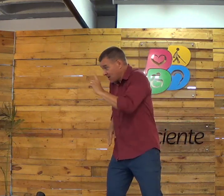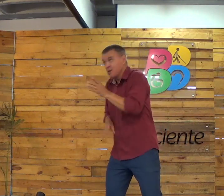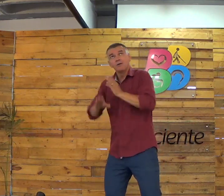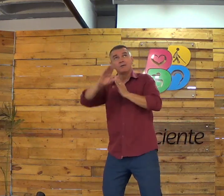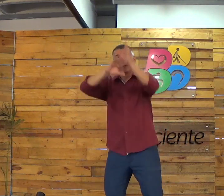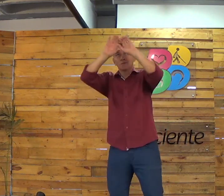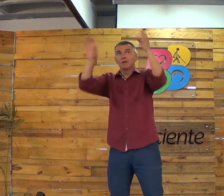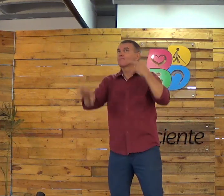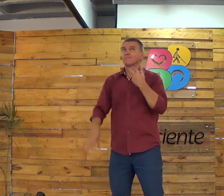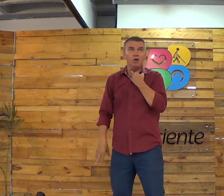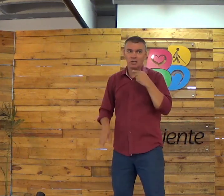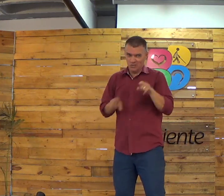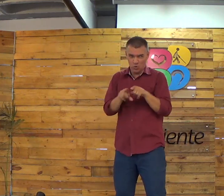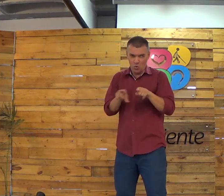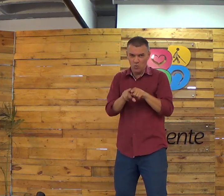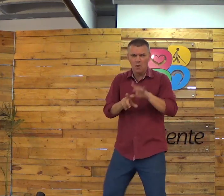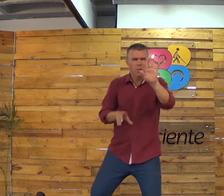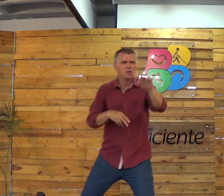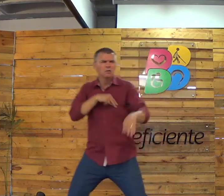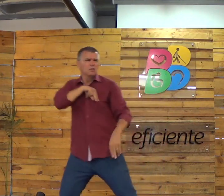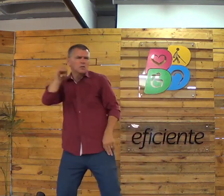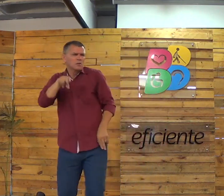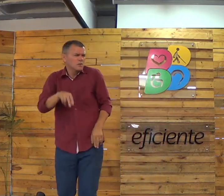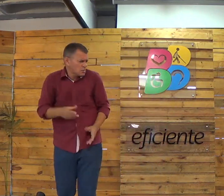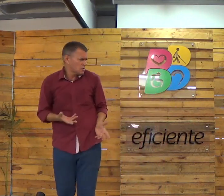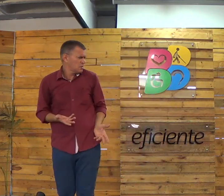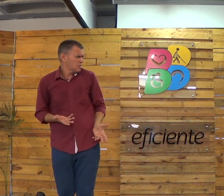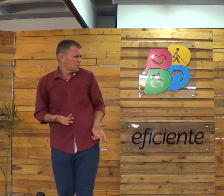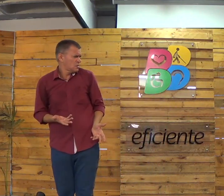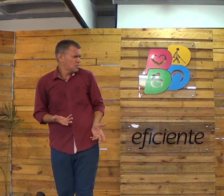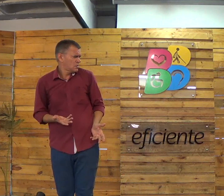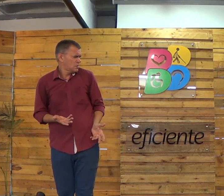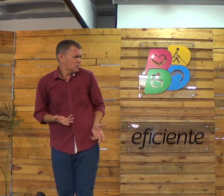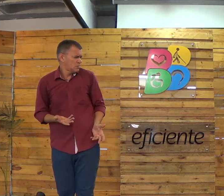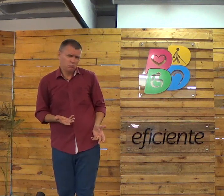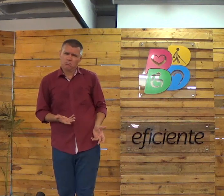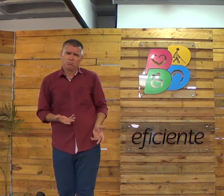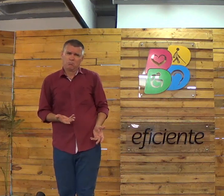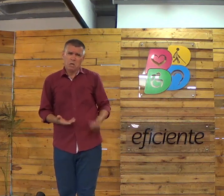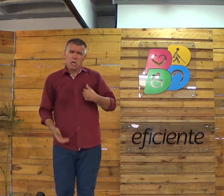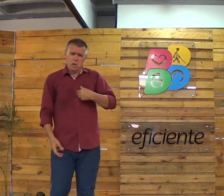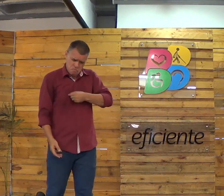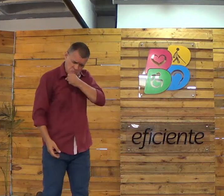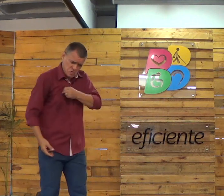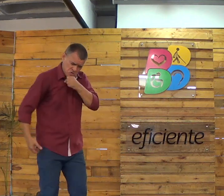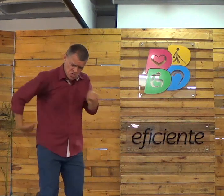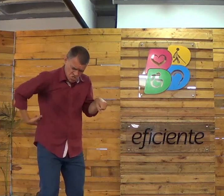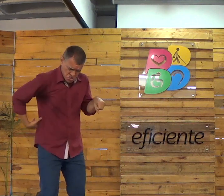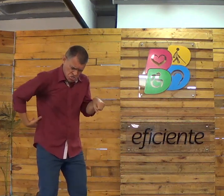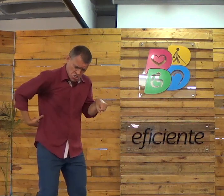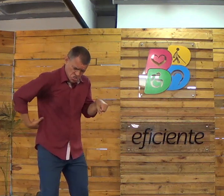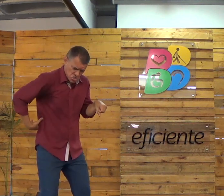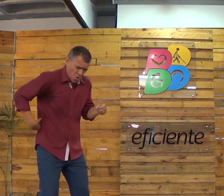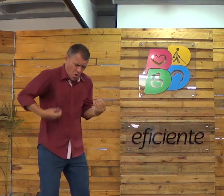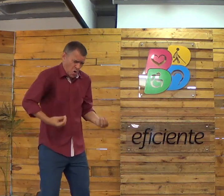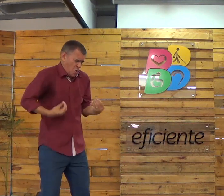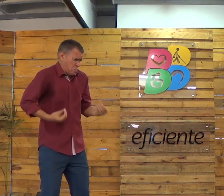Se você não nascer, você não vai pro céu. É isso que eu quis dizer. E o eu escolhendo? Ué, mas eu já estou velhinho.